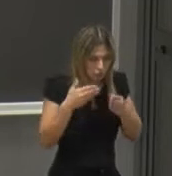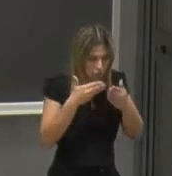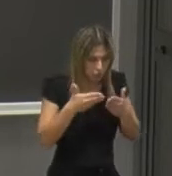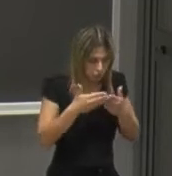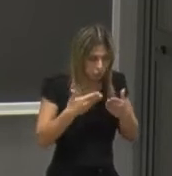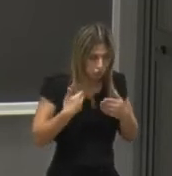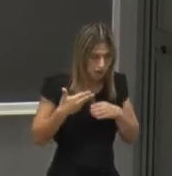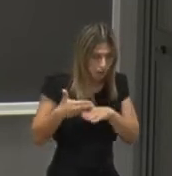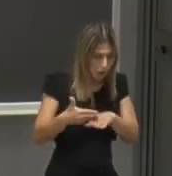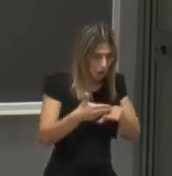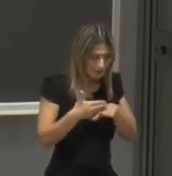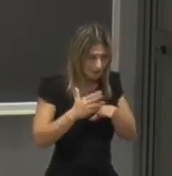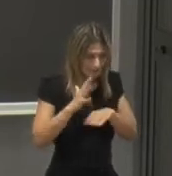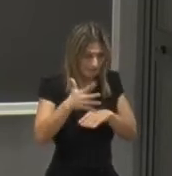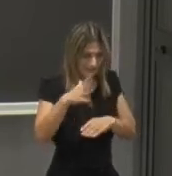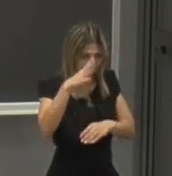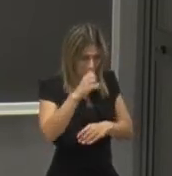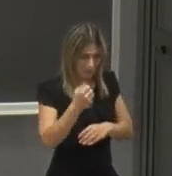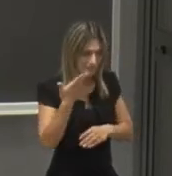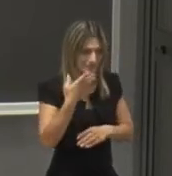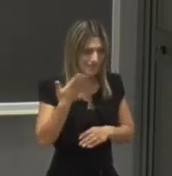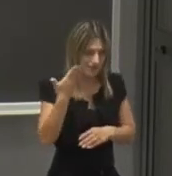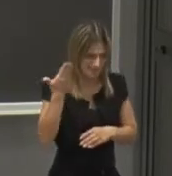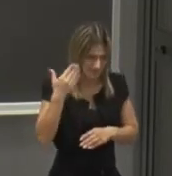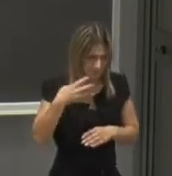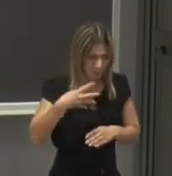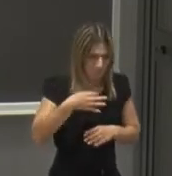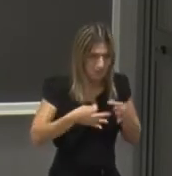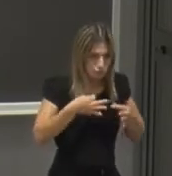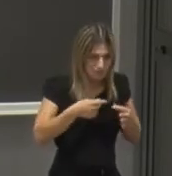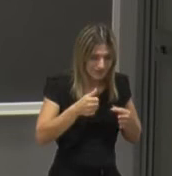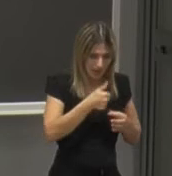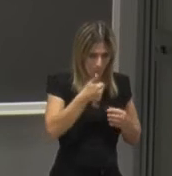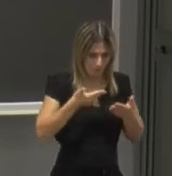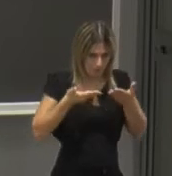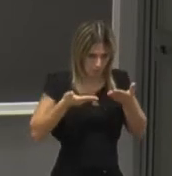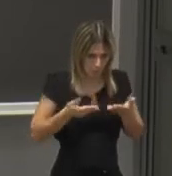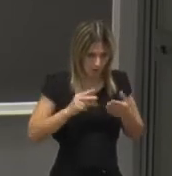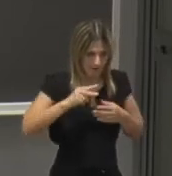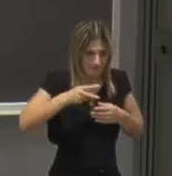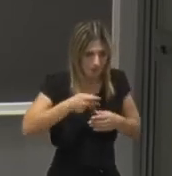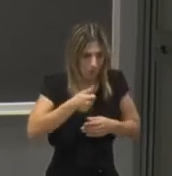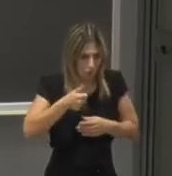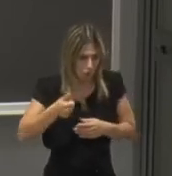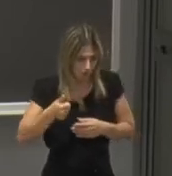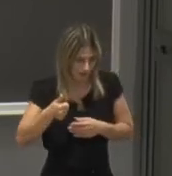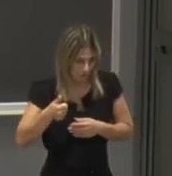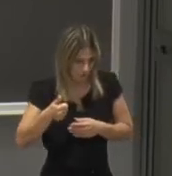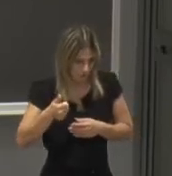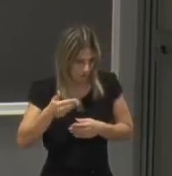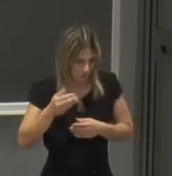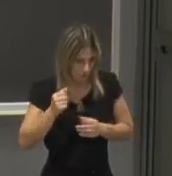condivisi tra Atenei quindi ad esempio nelle magistrali un primo anno si fa da noi un secondo anno si fa